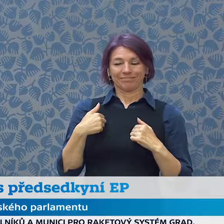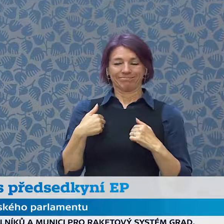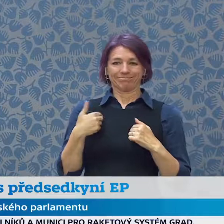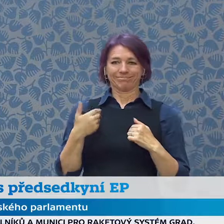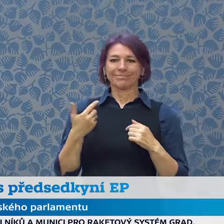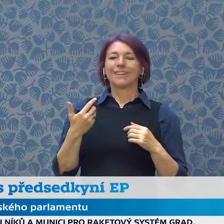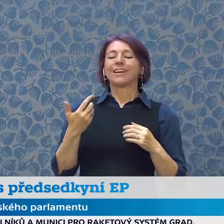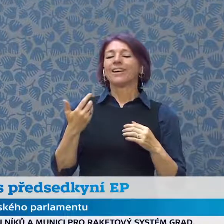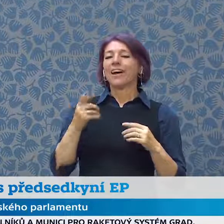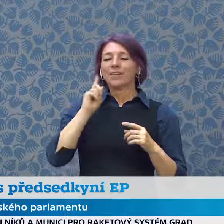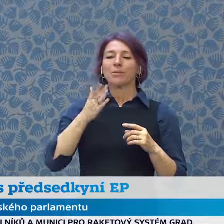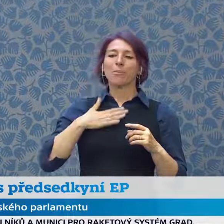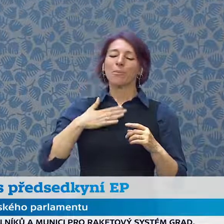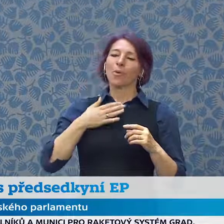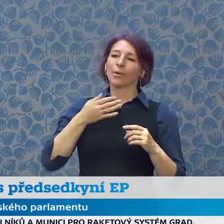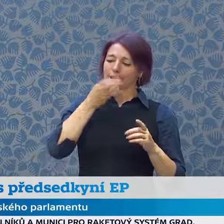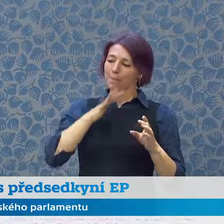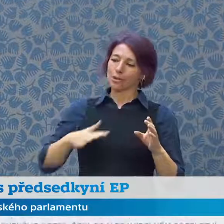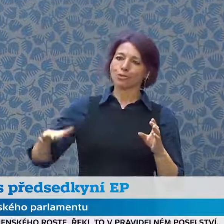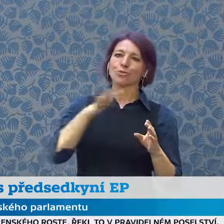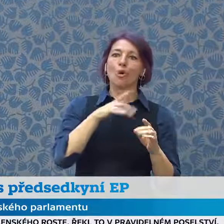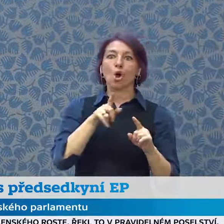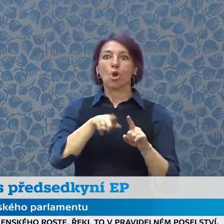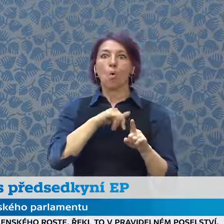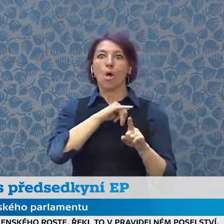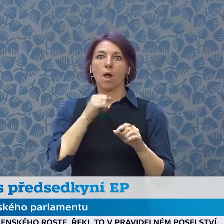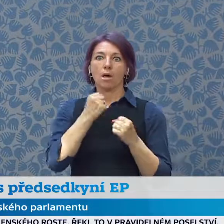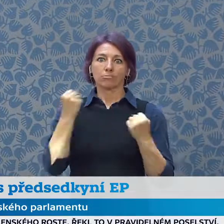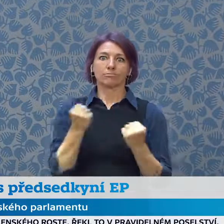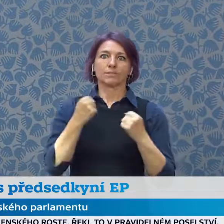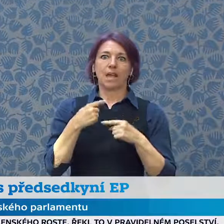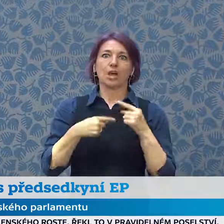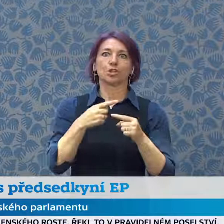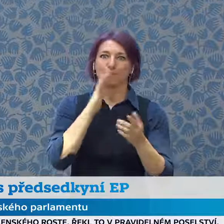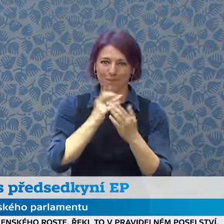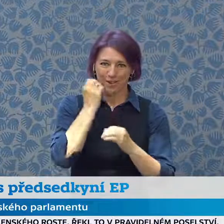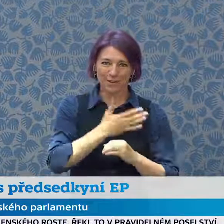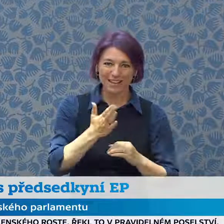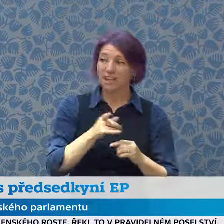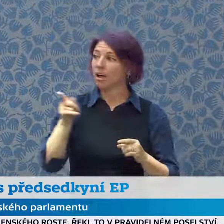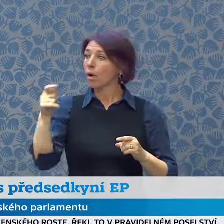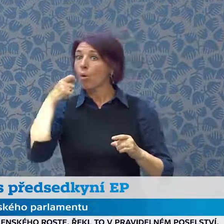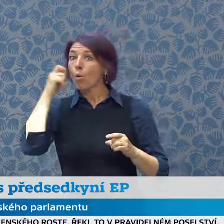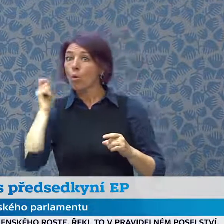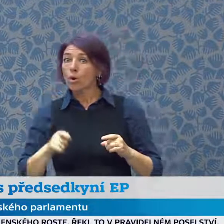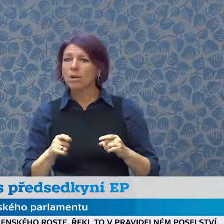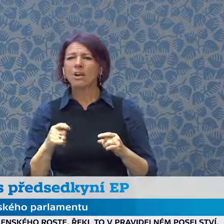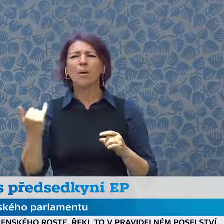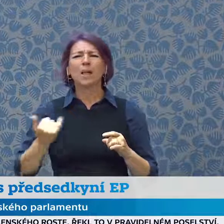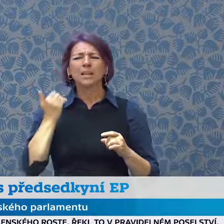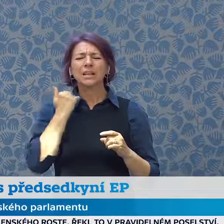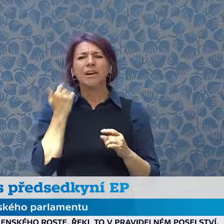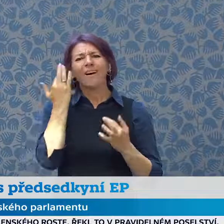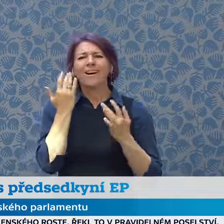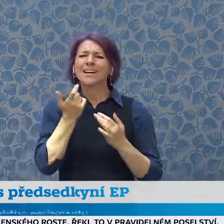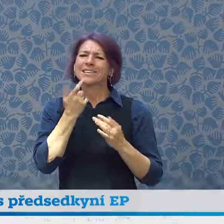a to samé bych přála i mladým lidem, zejména mladým lidem na Ukrajině, kteří také